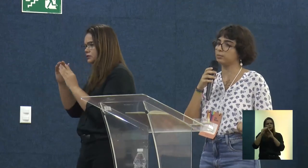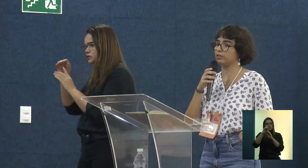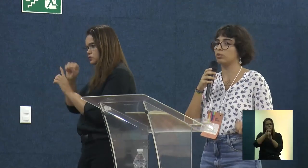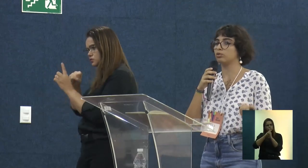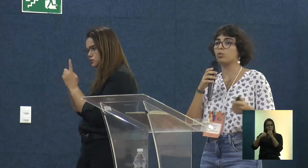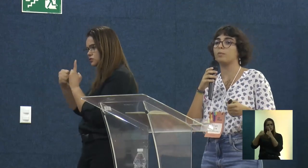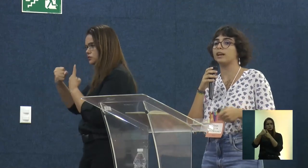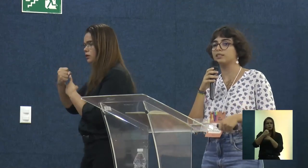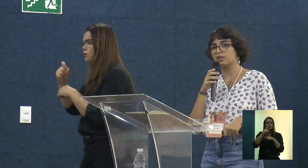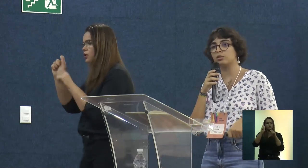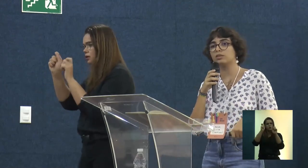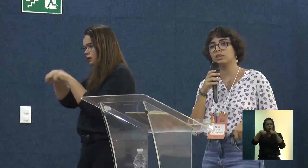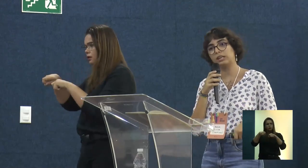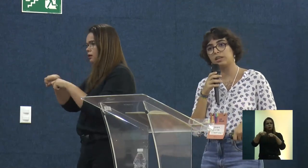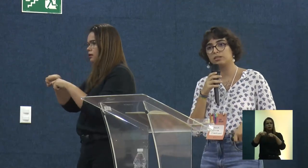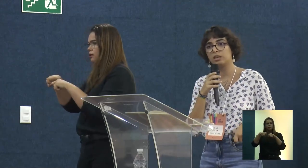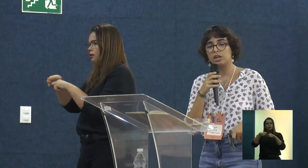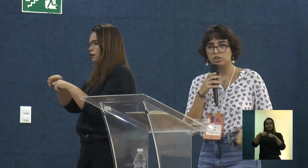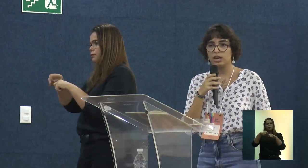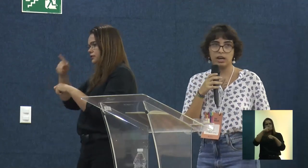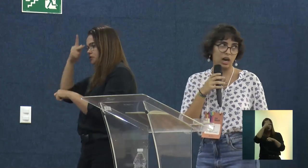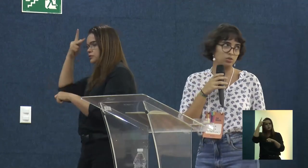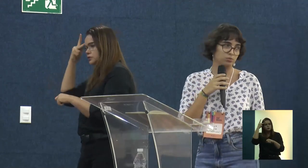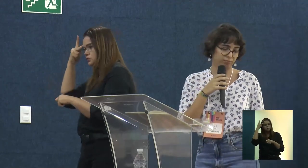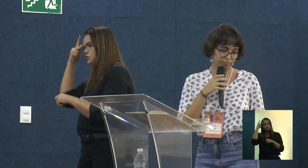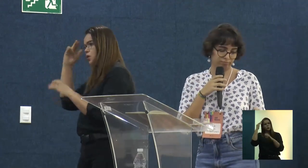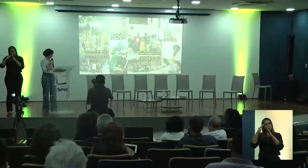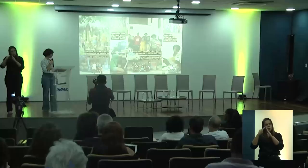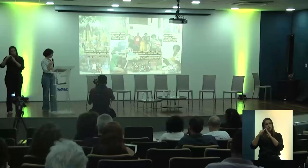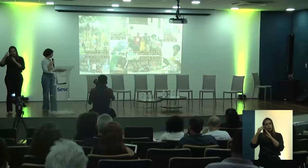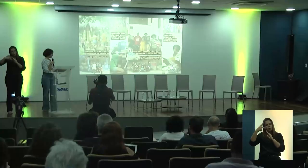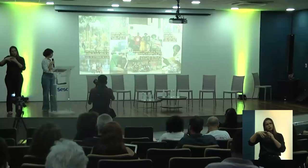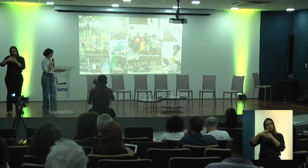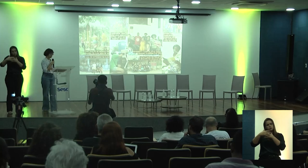essas pessoas ocuparem as regiões centrais de Aracaju.